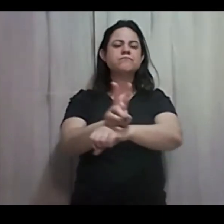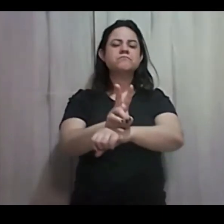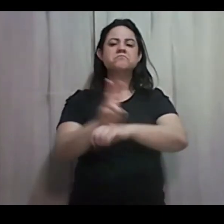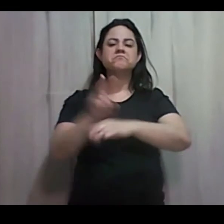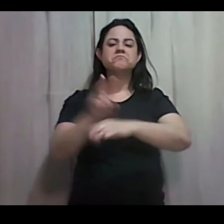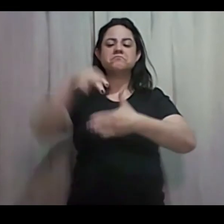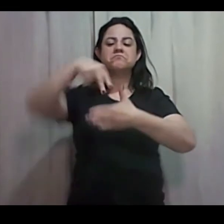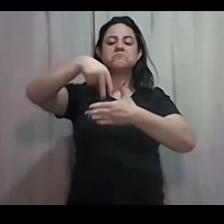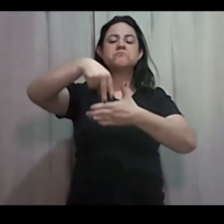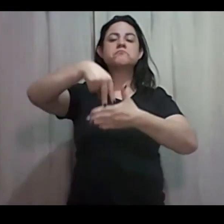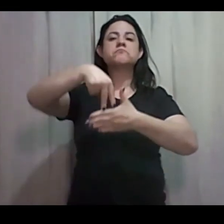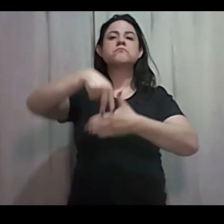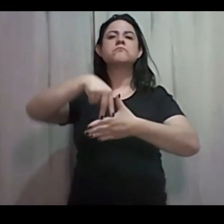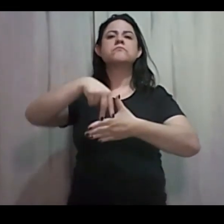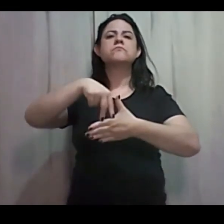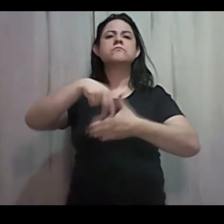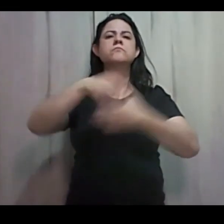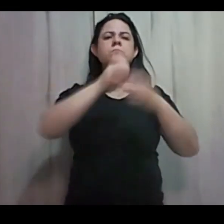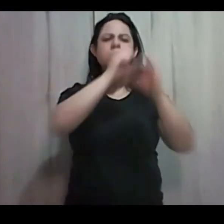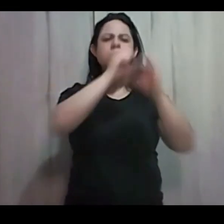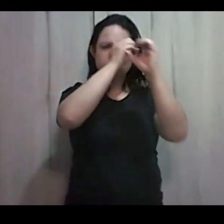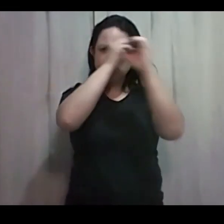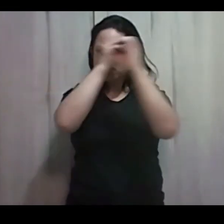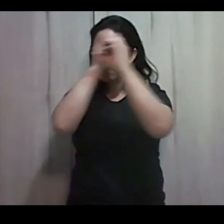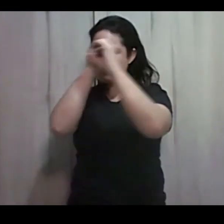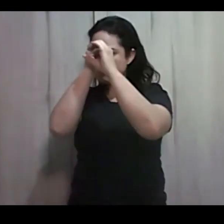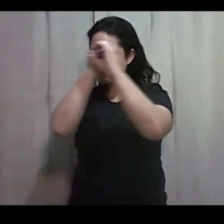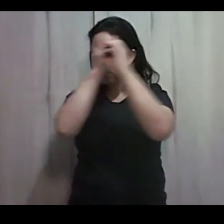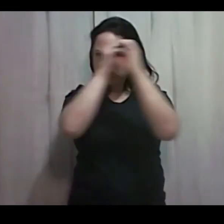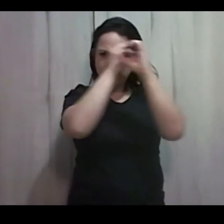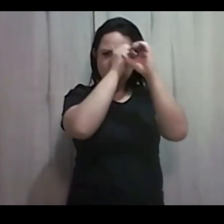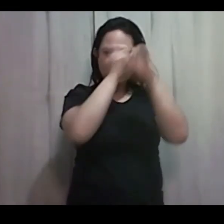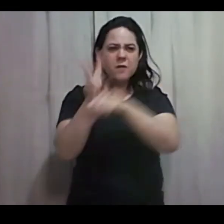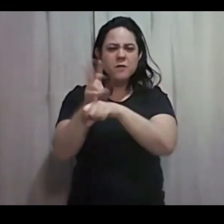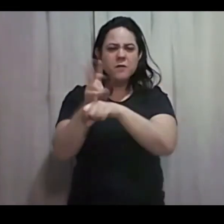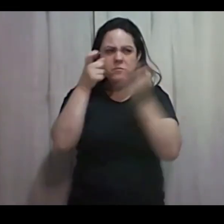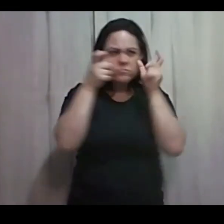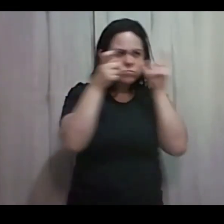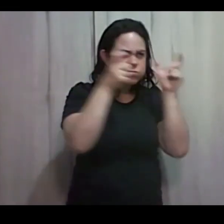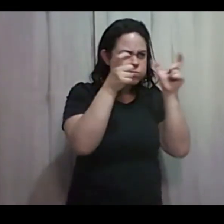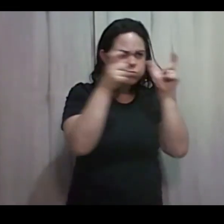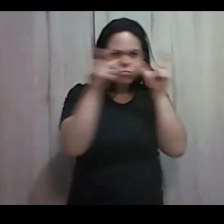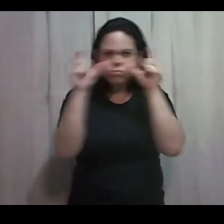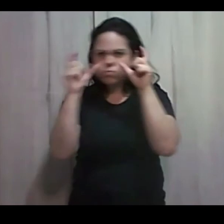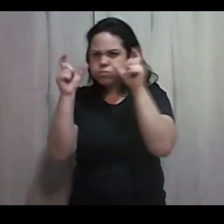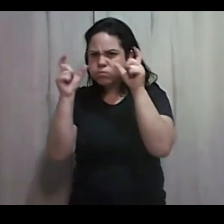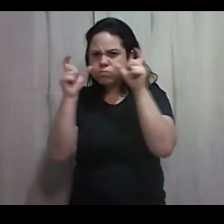torre Ou ficava no monte Era prestar atenção Observar o que está acontecendo